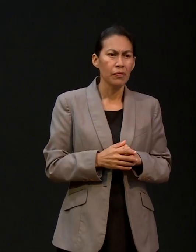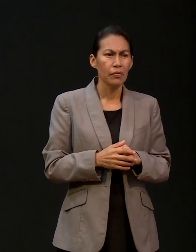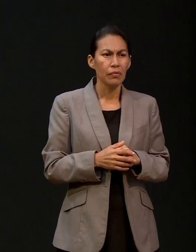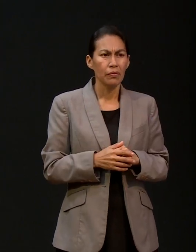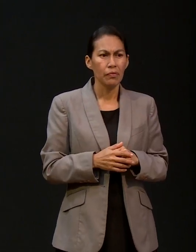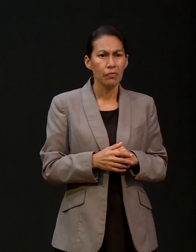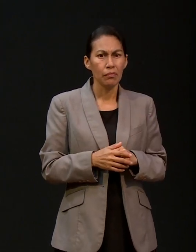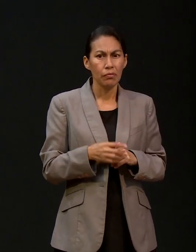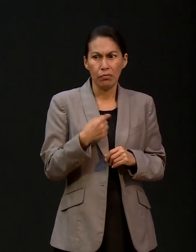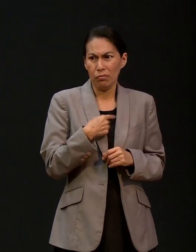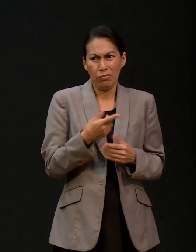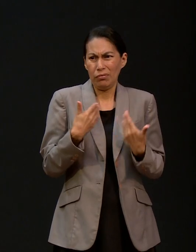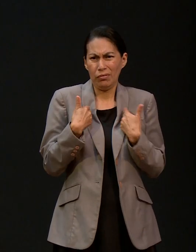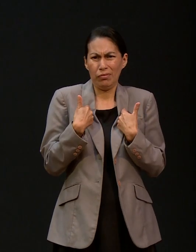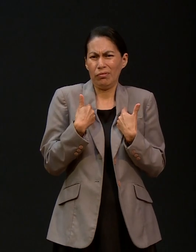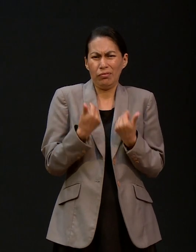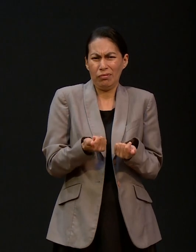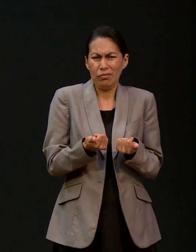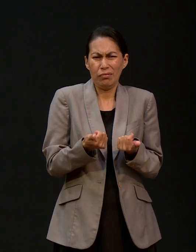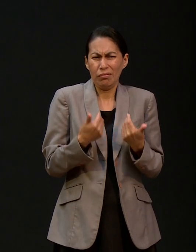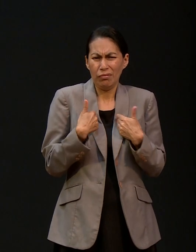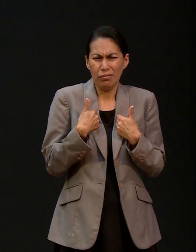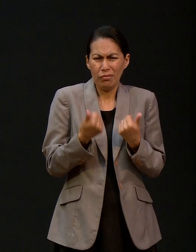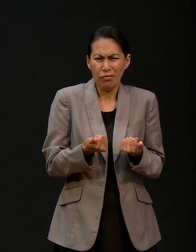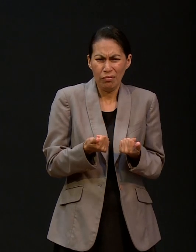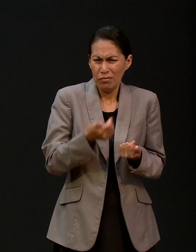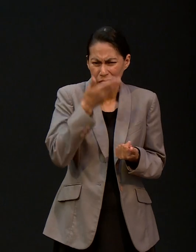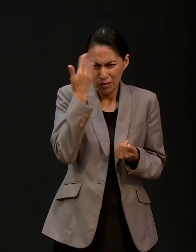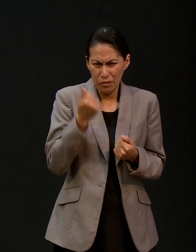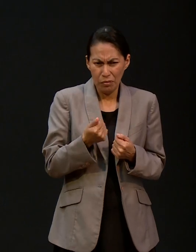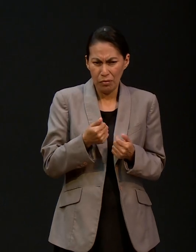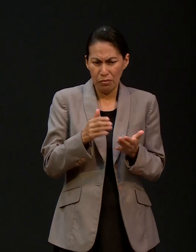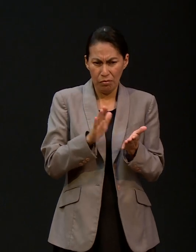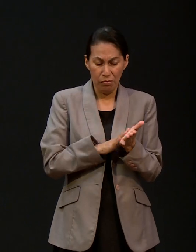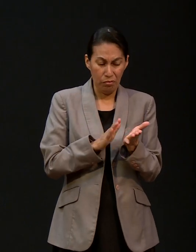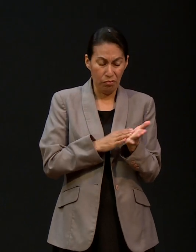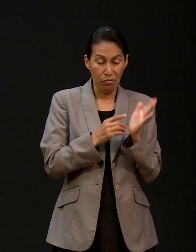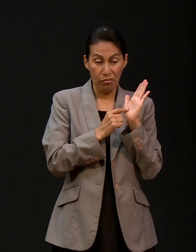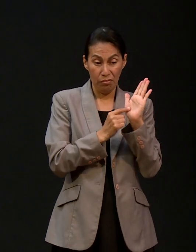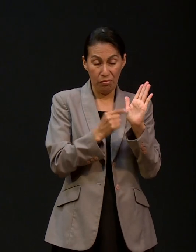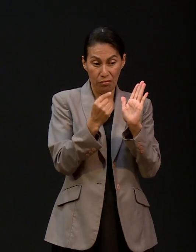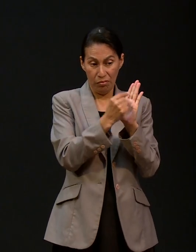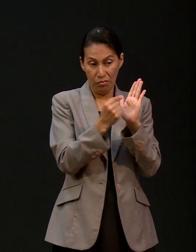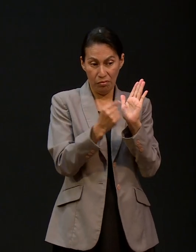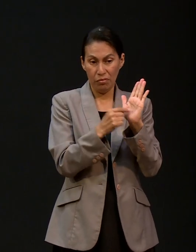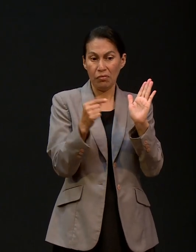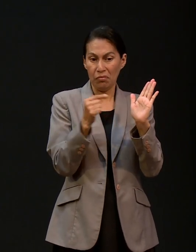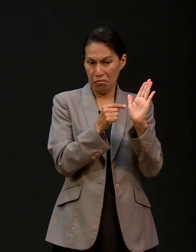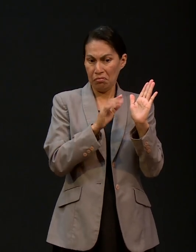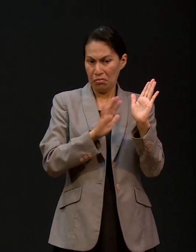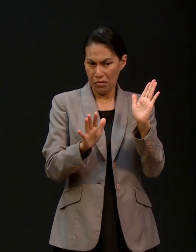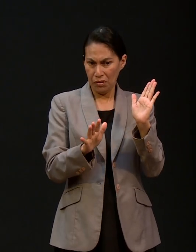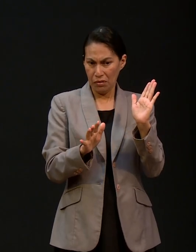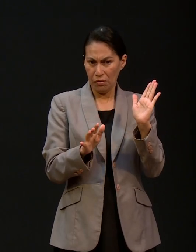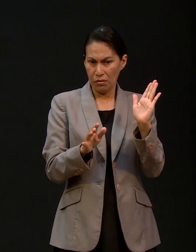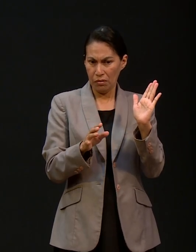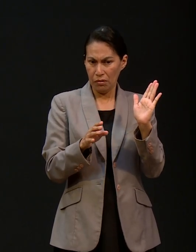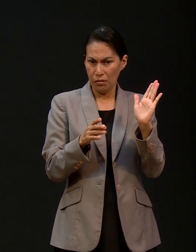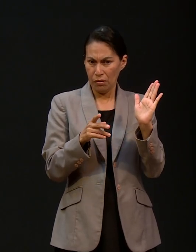Era algo en lo cual ellos no entendían. Los médicos no lo entendían. Porque ya el dictamen estaba dado y ellos no entendían que estaba mejorando,